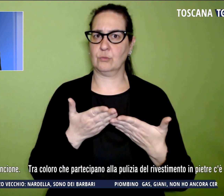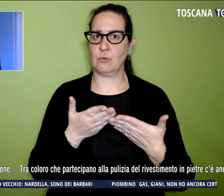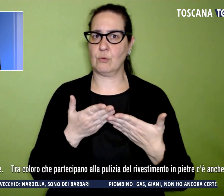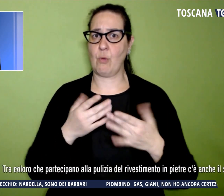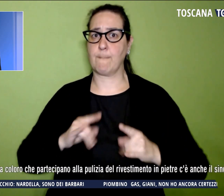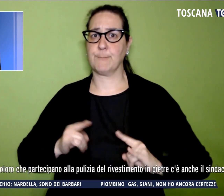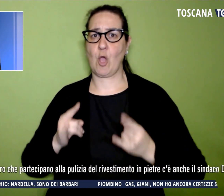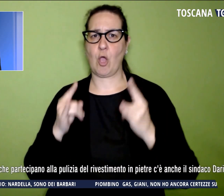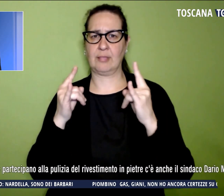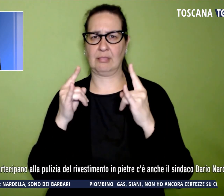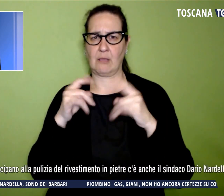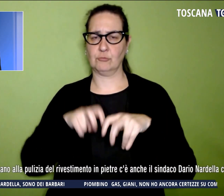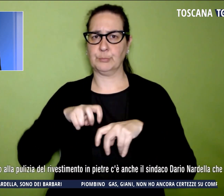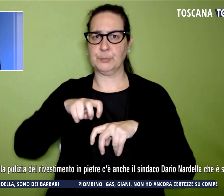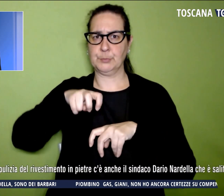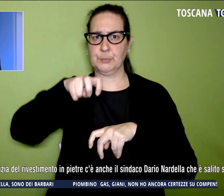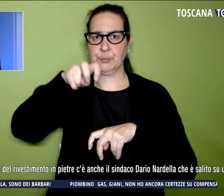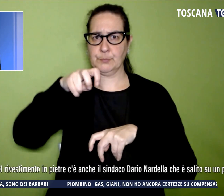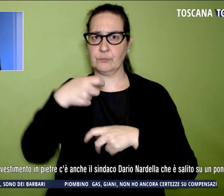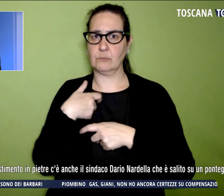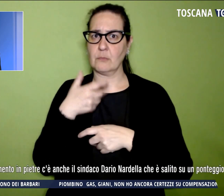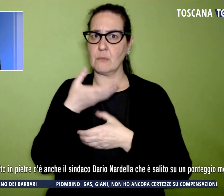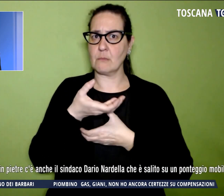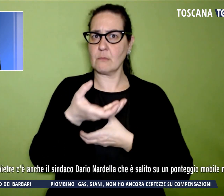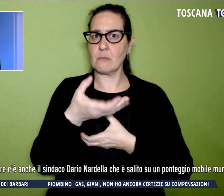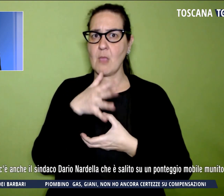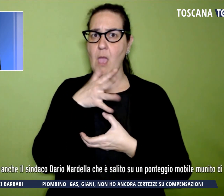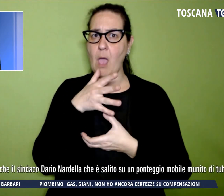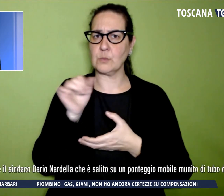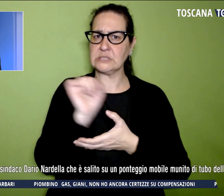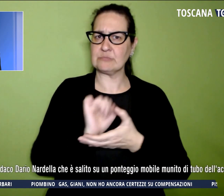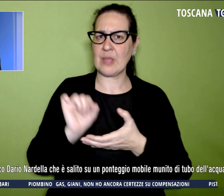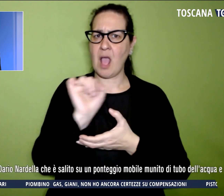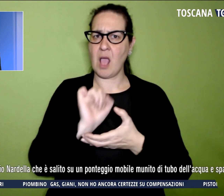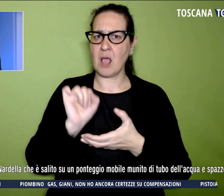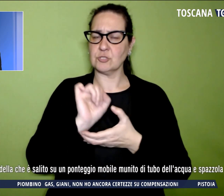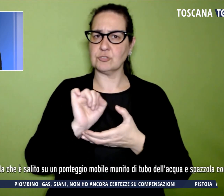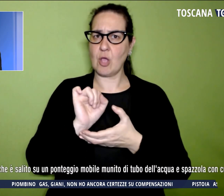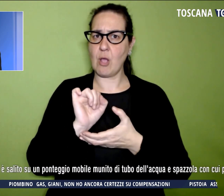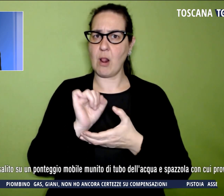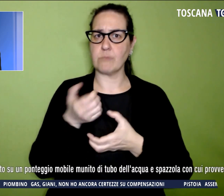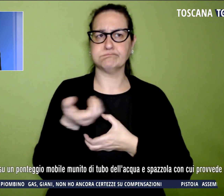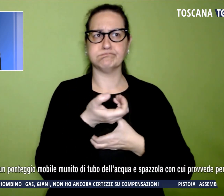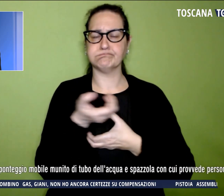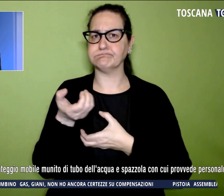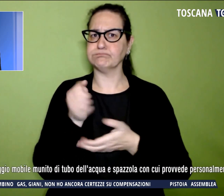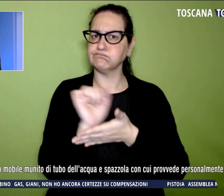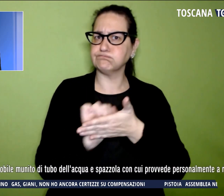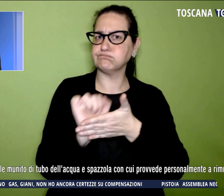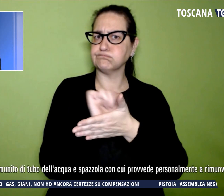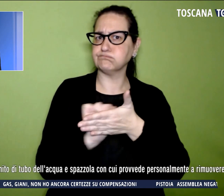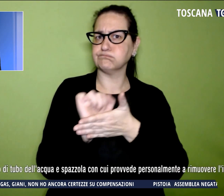munito di tubo dell'acqua e spazzola con cui provvede personalmente, ha provveduto a